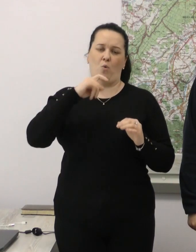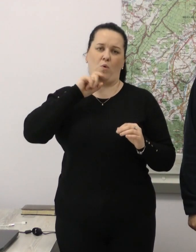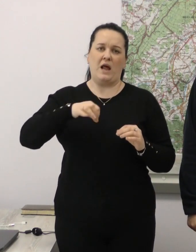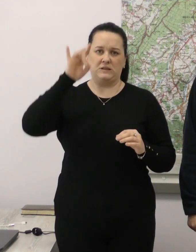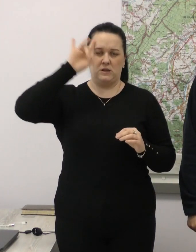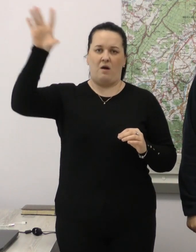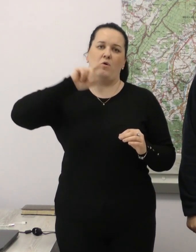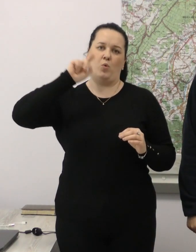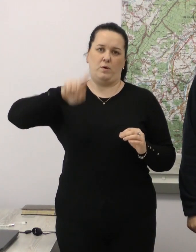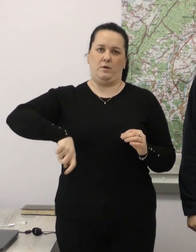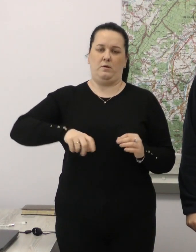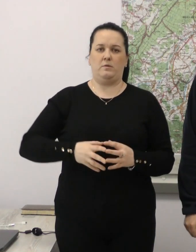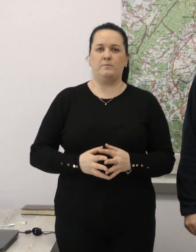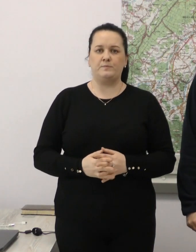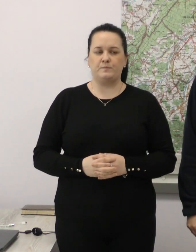Слава Україні!